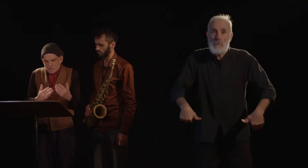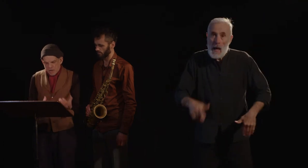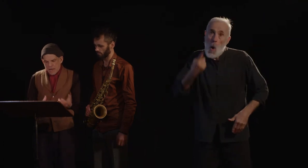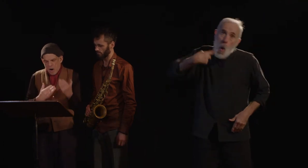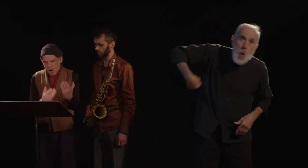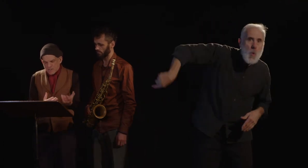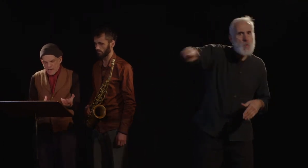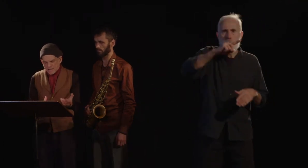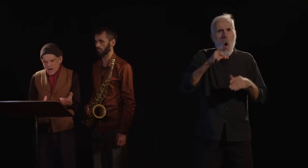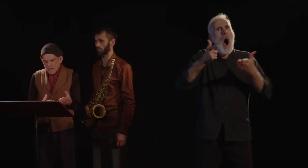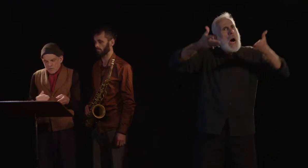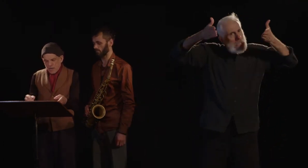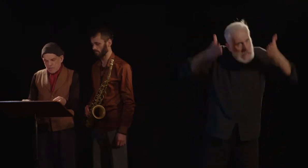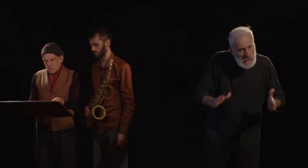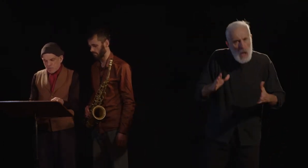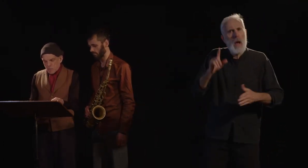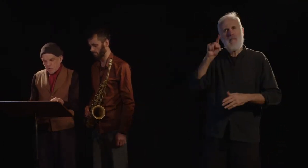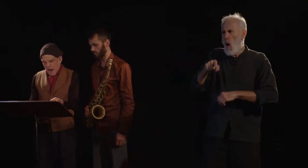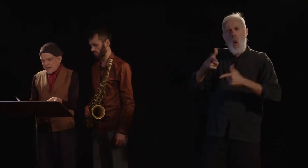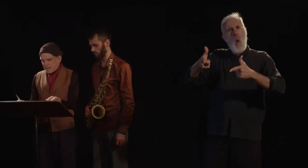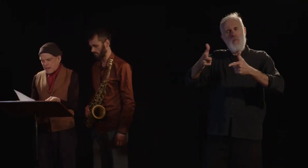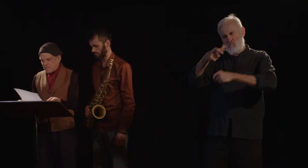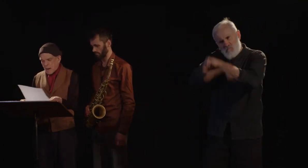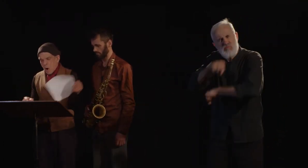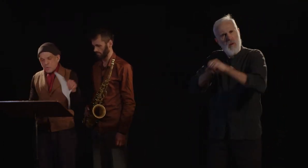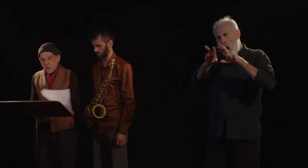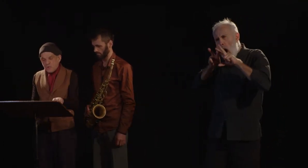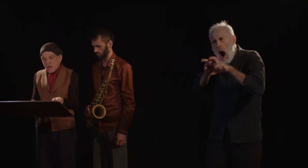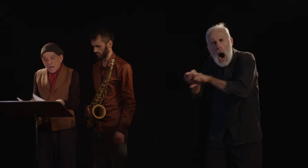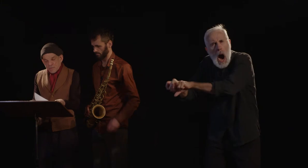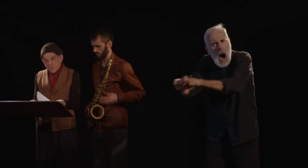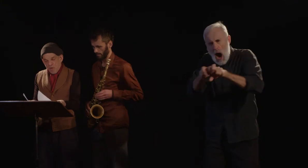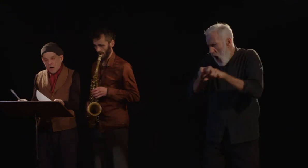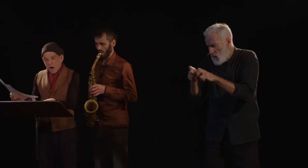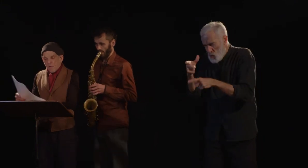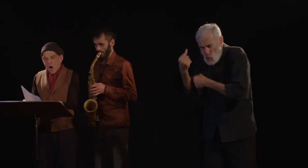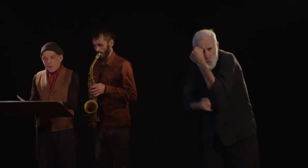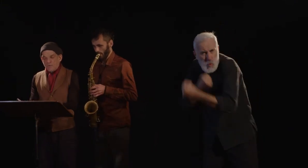solennelle enquête sur la situation vraie des classes laborieuses et souffrantes en France.